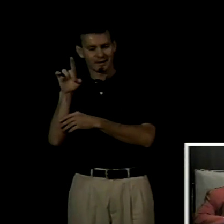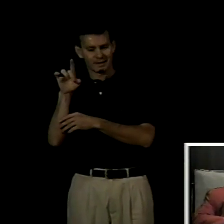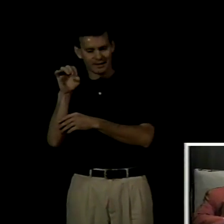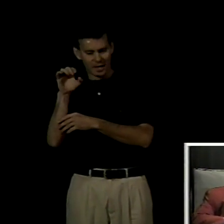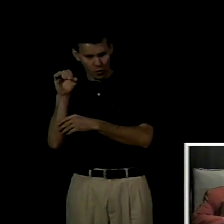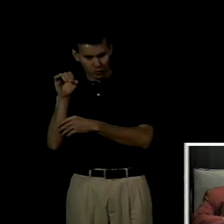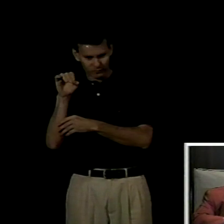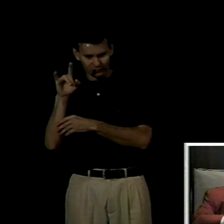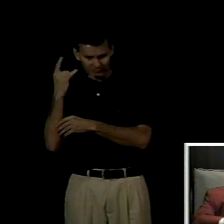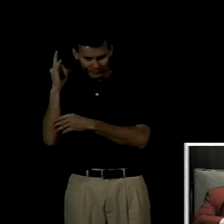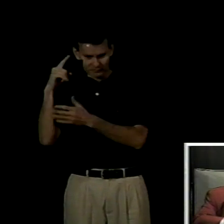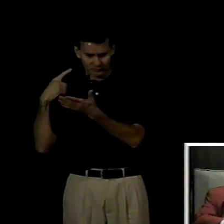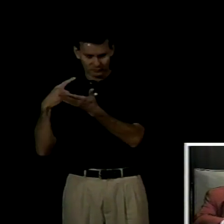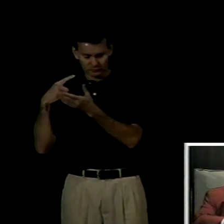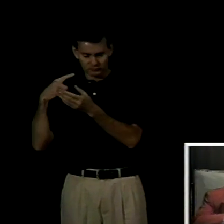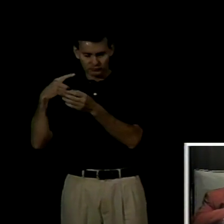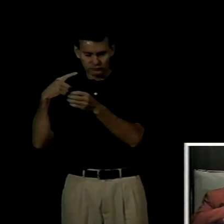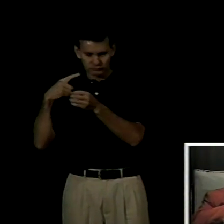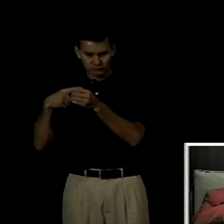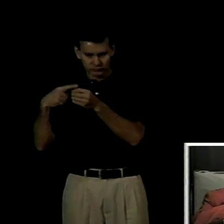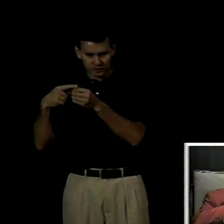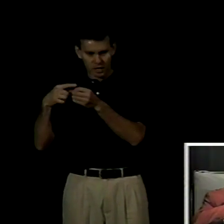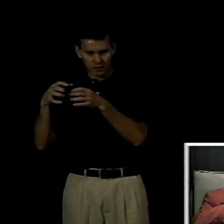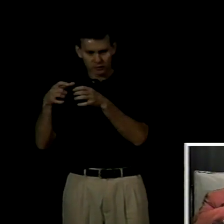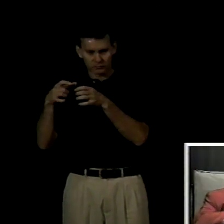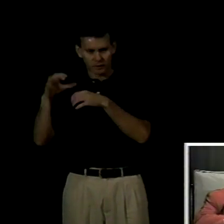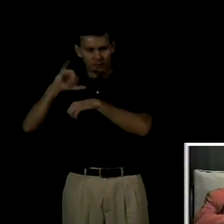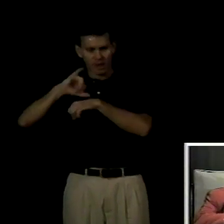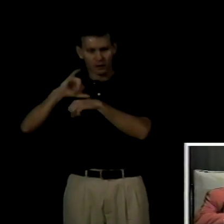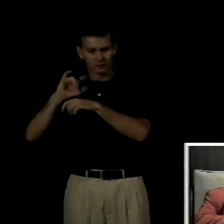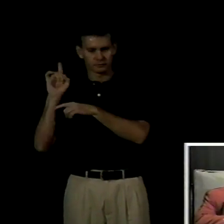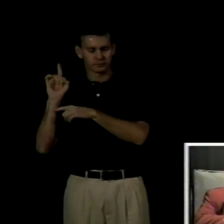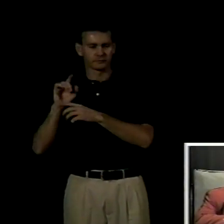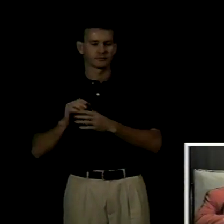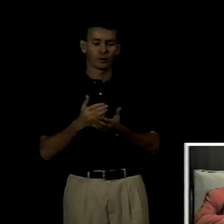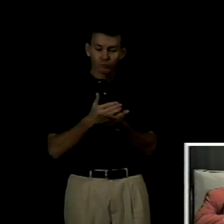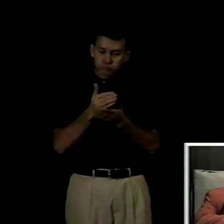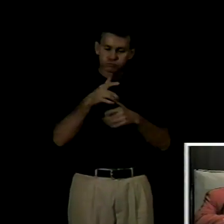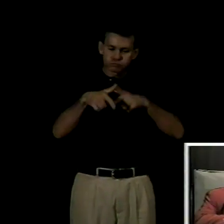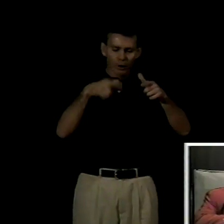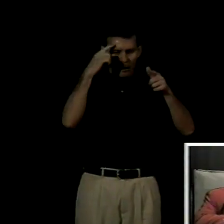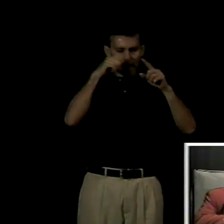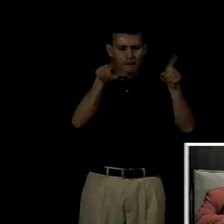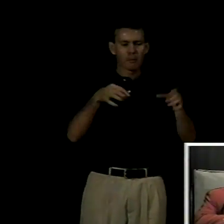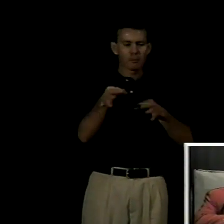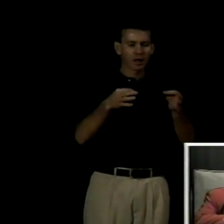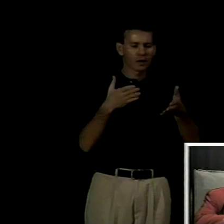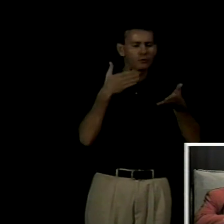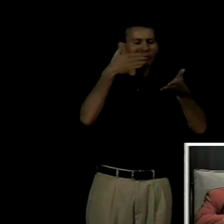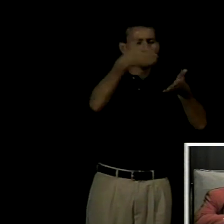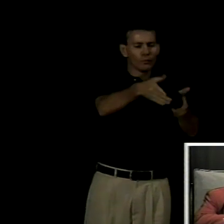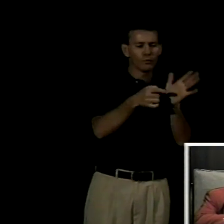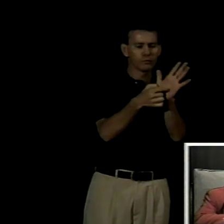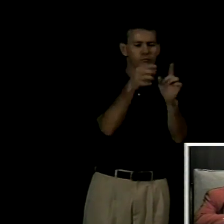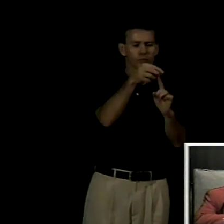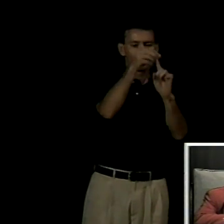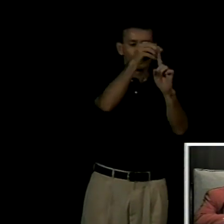asesoramiento de un grupo multidisciplinario de trabajo este plan tenía como propósito fundamental defender la independencia